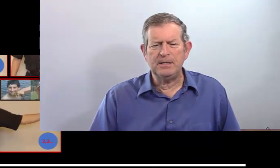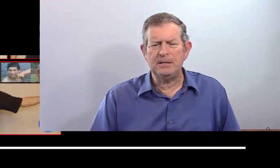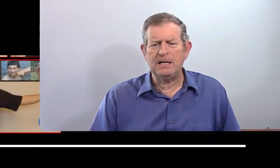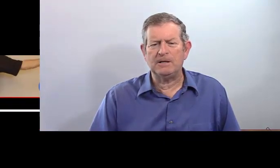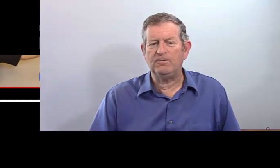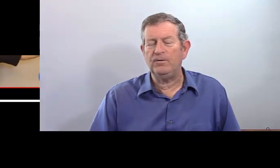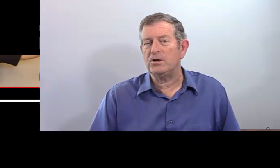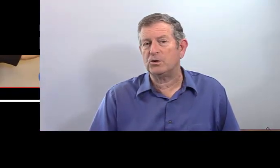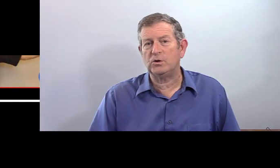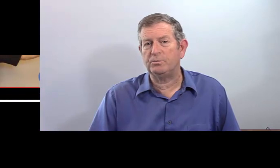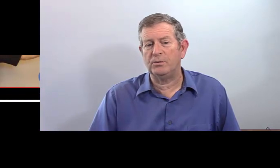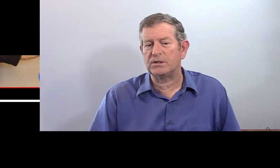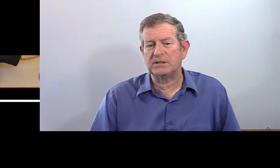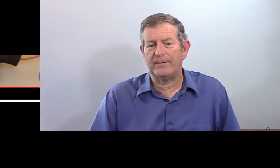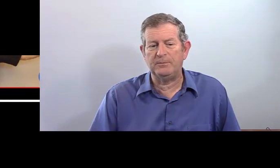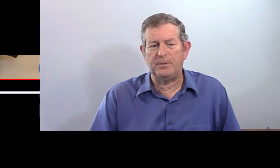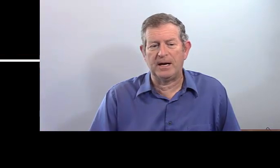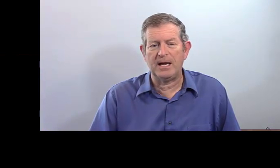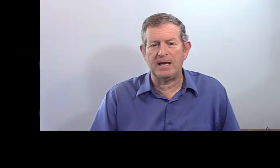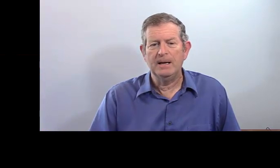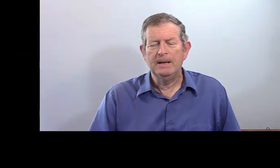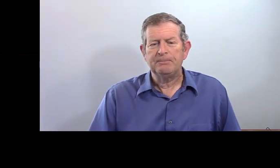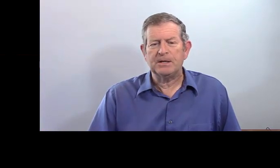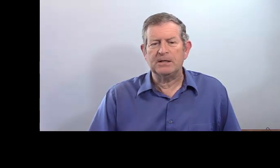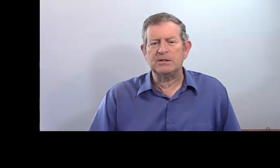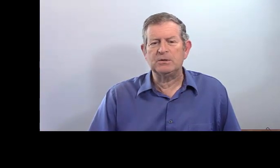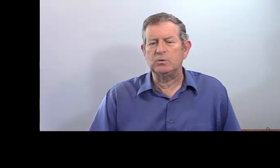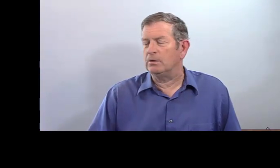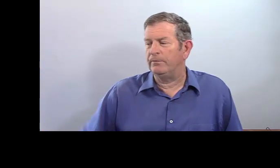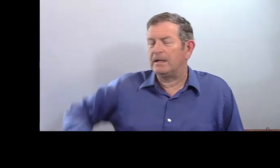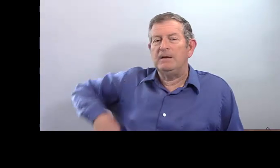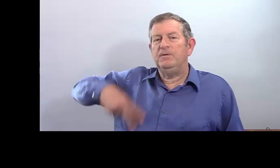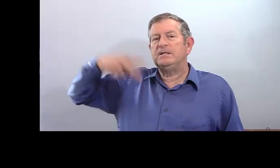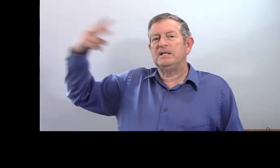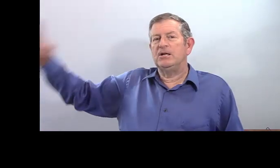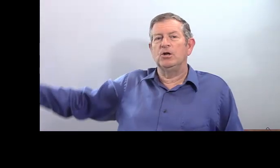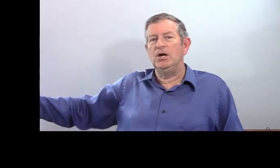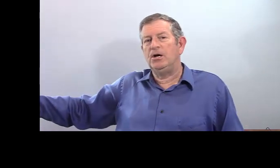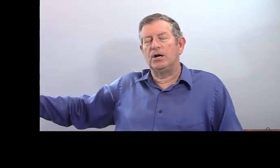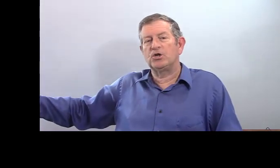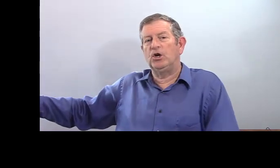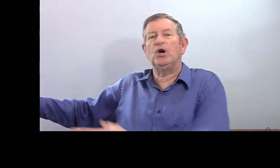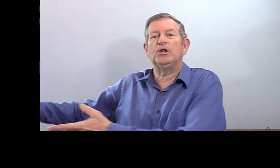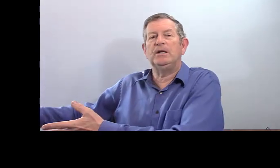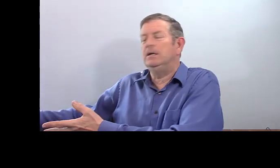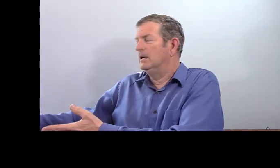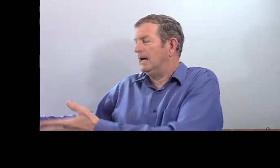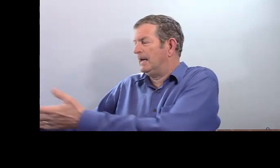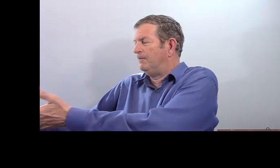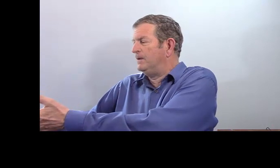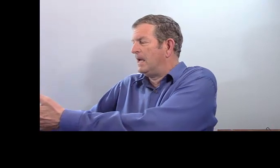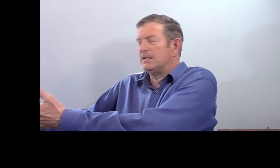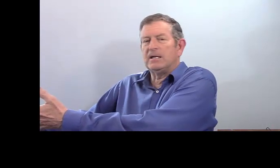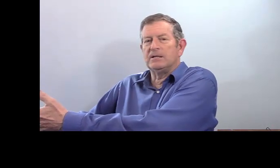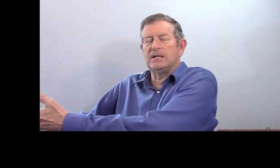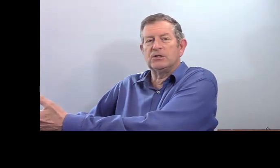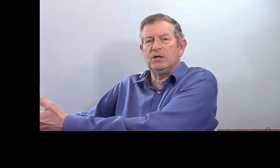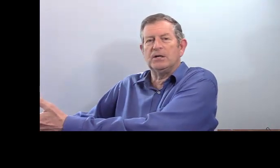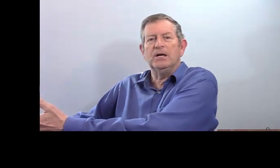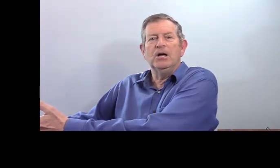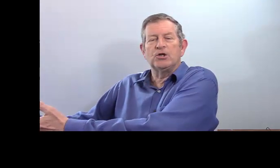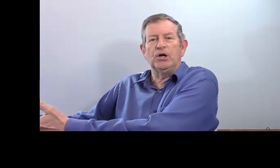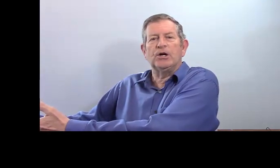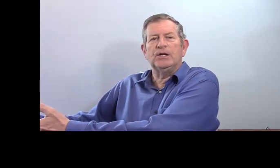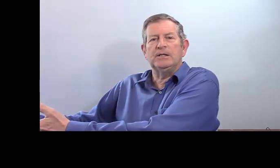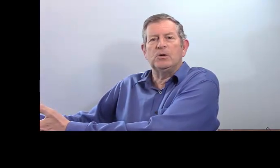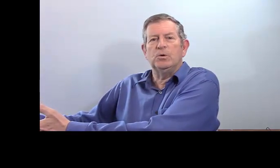Et puis, des filles, je suppose que ça va être pareil. Avec des filles, c'était leur. Je leur donne à la fille et à sa